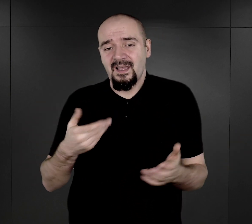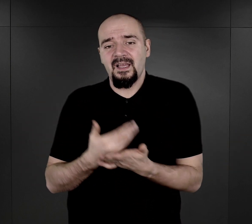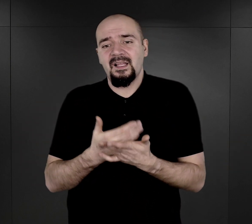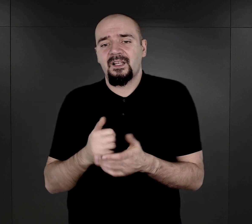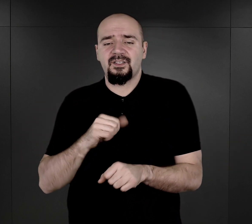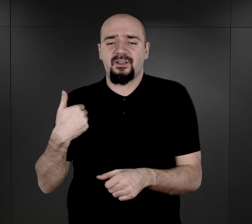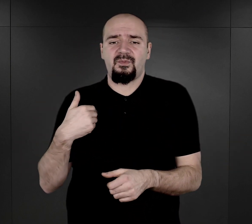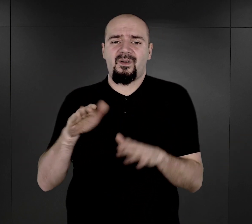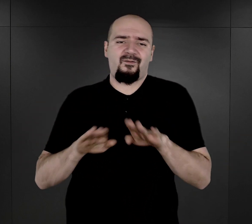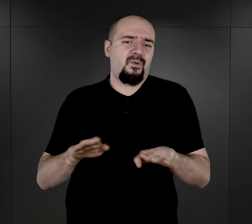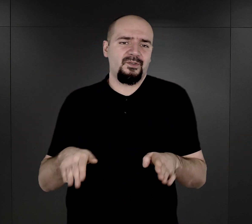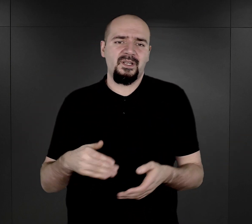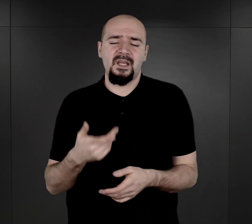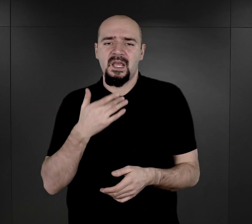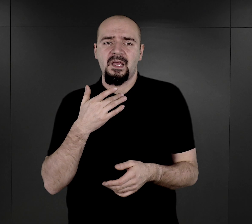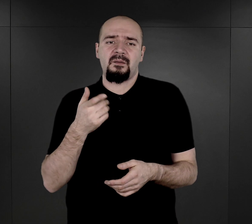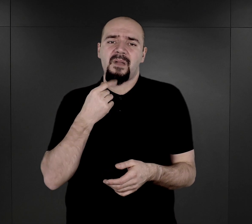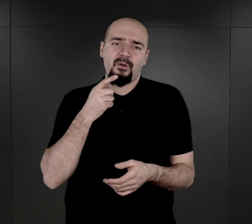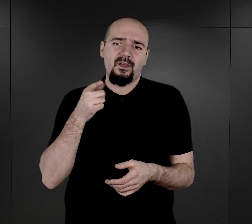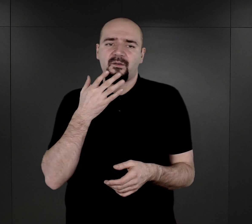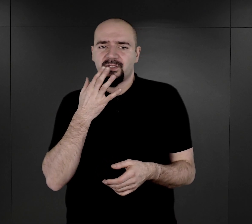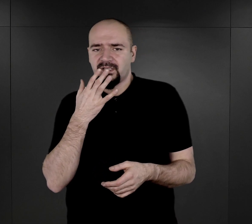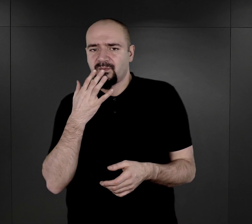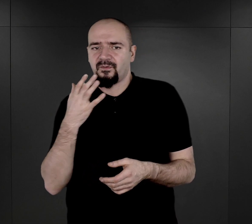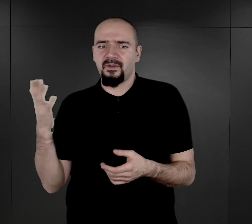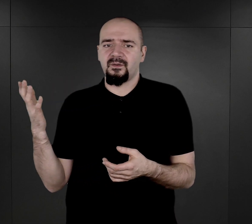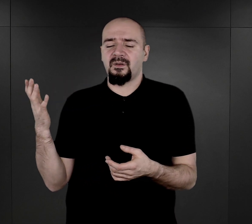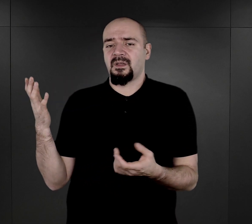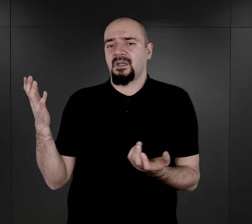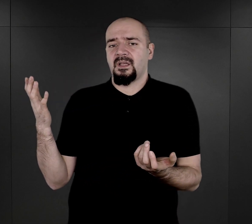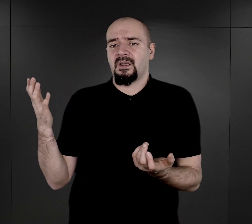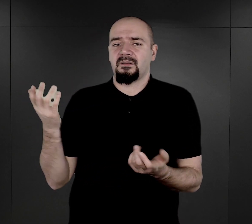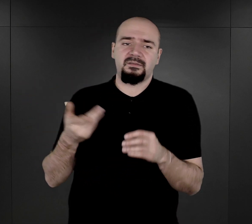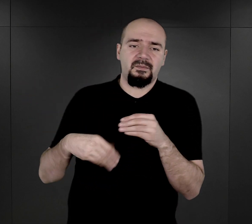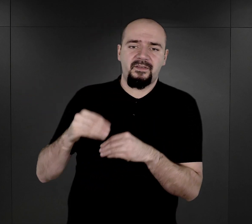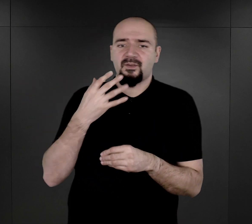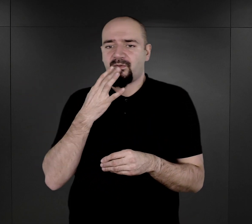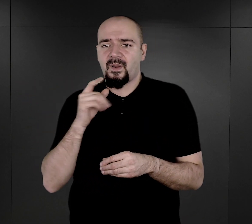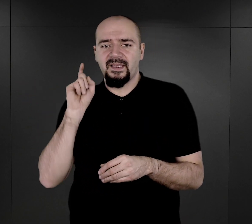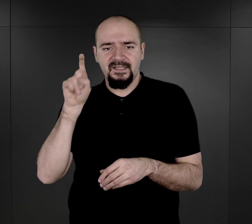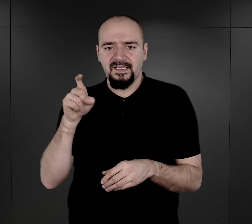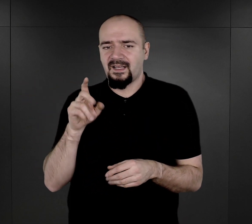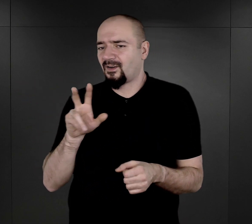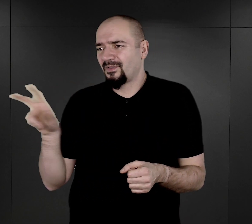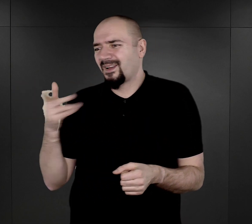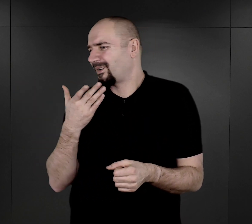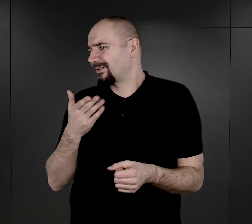w tej sytuacji. Mało tego, wszyscy ludzie wokół niej albo większość ludzi mówiła językiem, którego ona nie rozumiała.